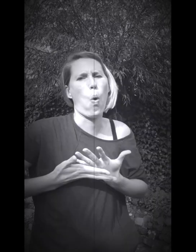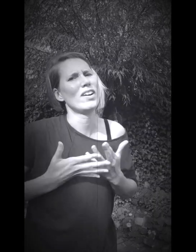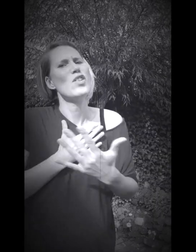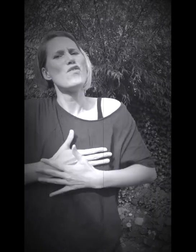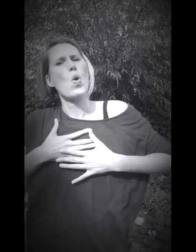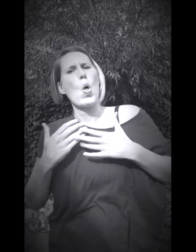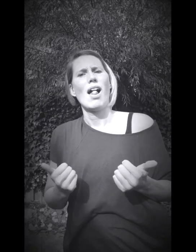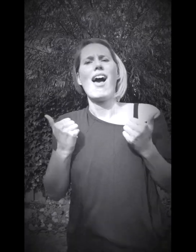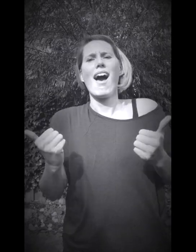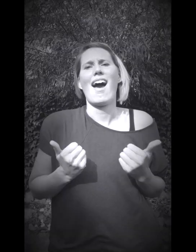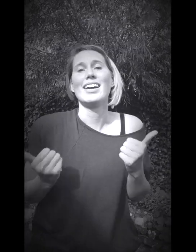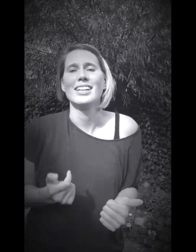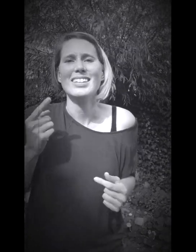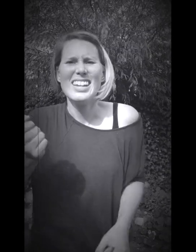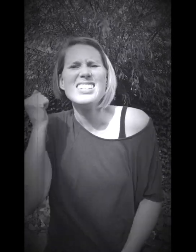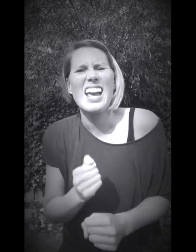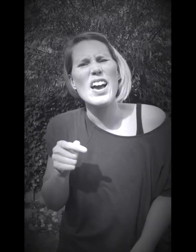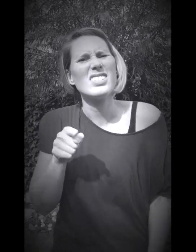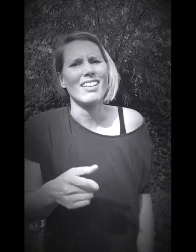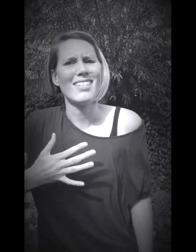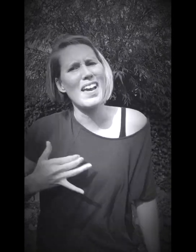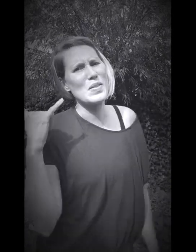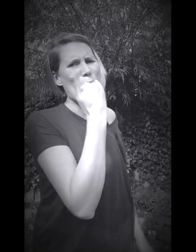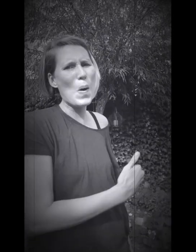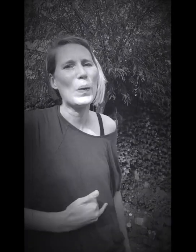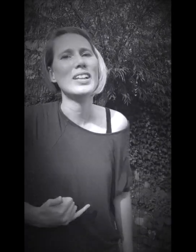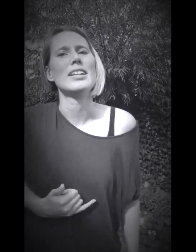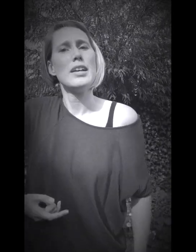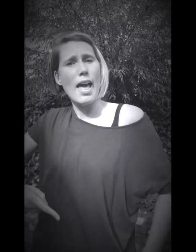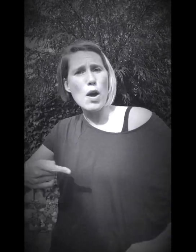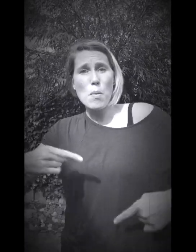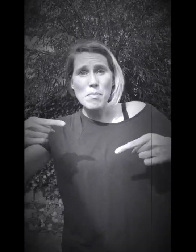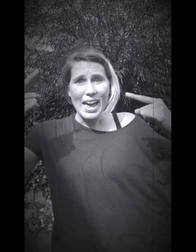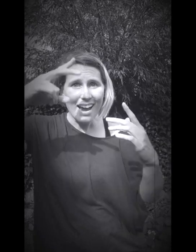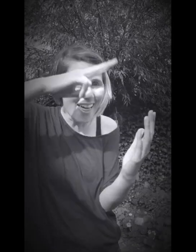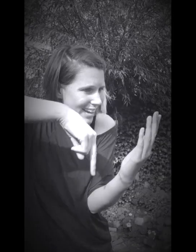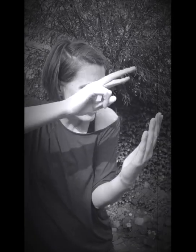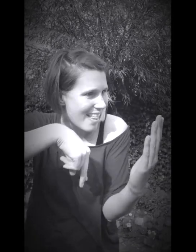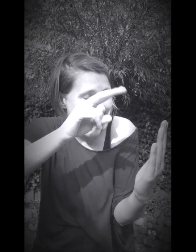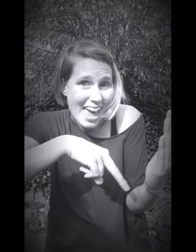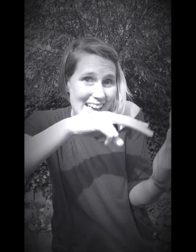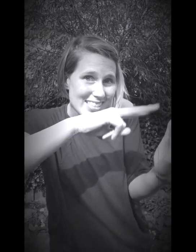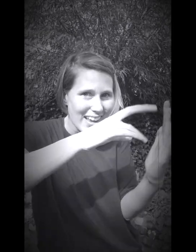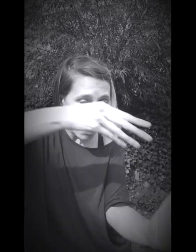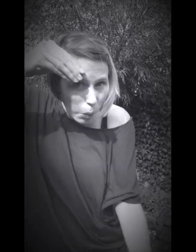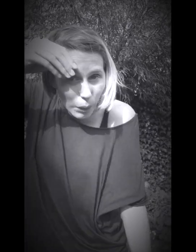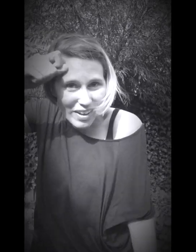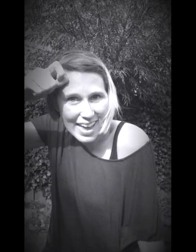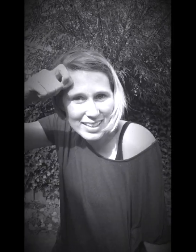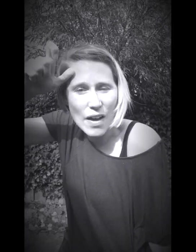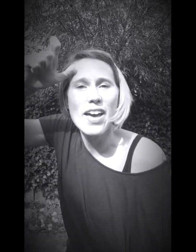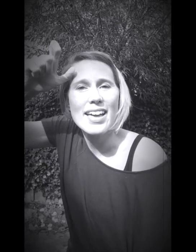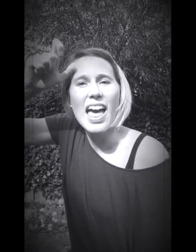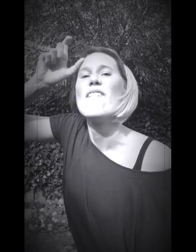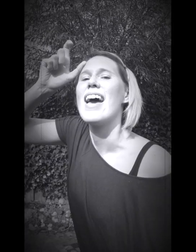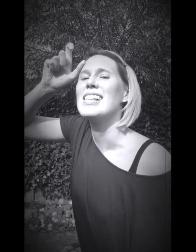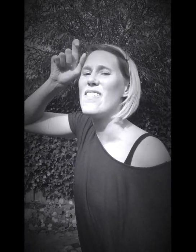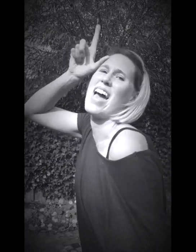gevoel En juist dat vind ik echt heel erg cool Hoe meer ik lees, lees, lees, lees Hoe meer ik weet, weet, weet, weet